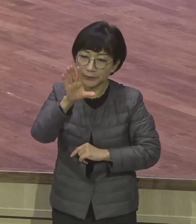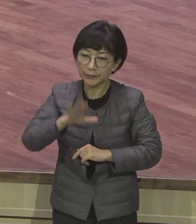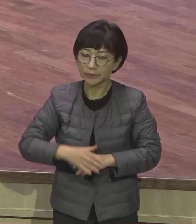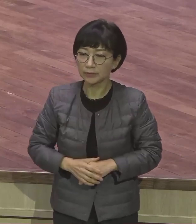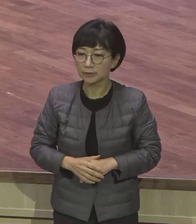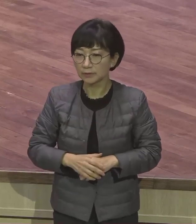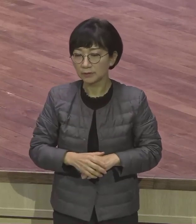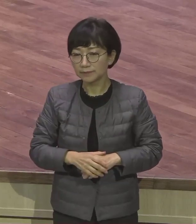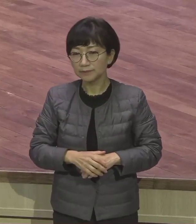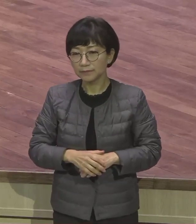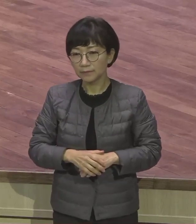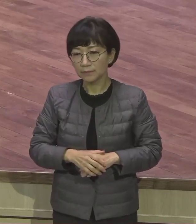이게 광야예요.